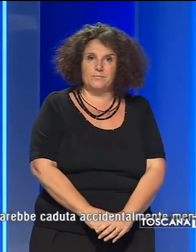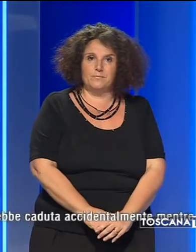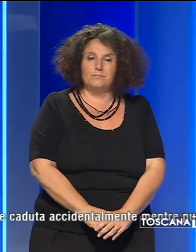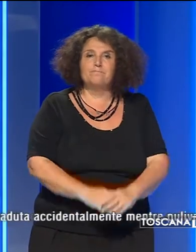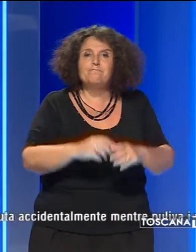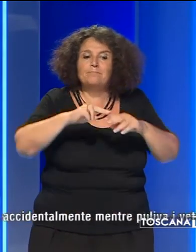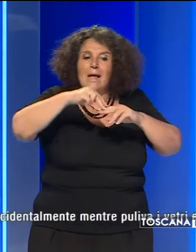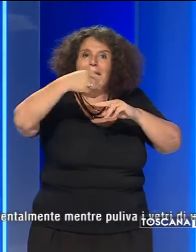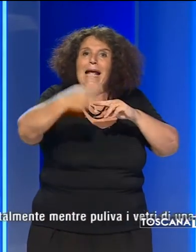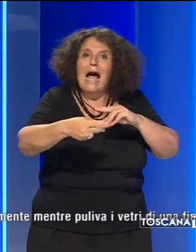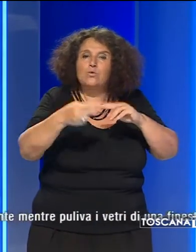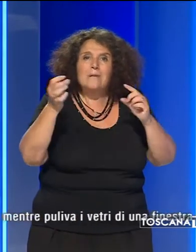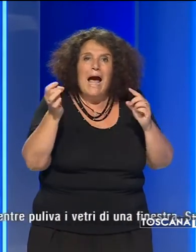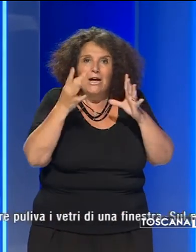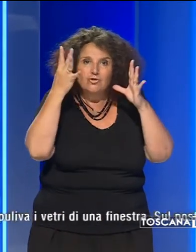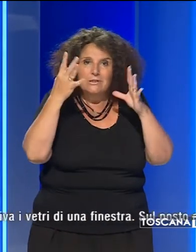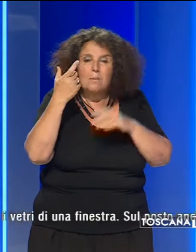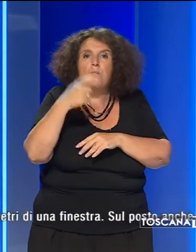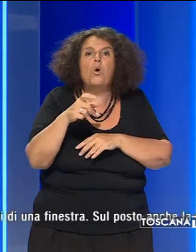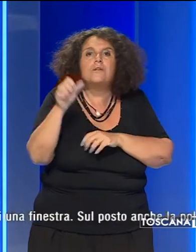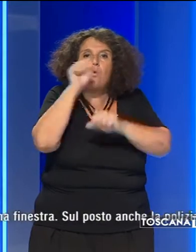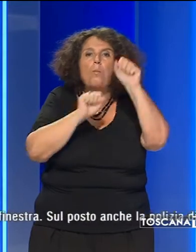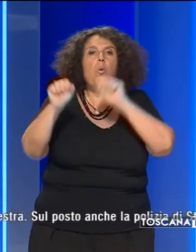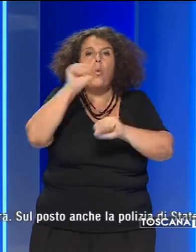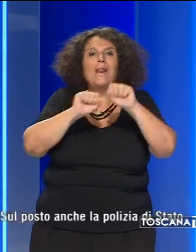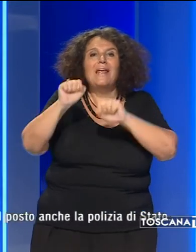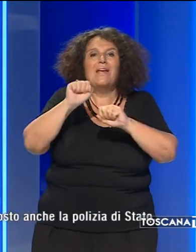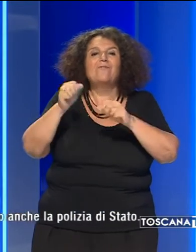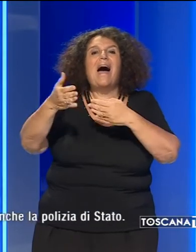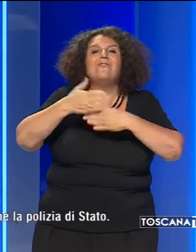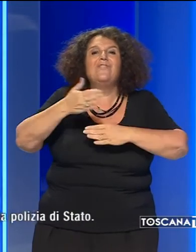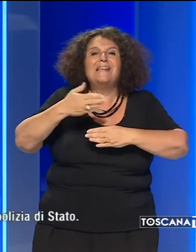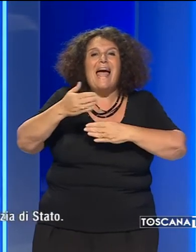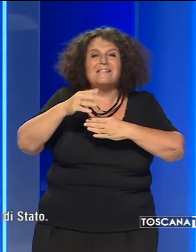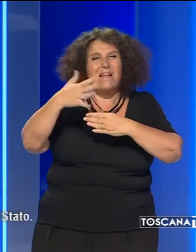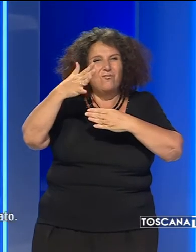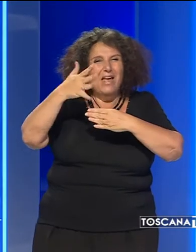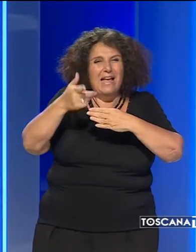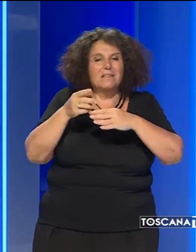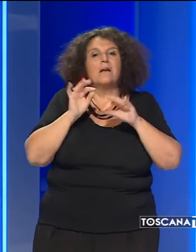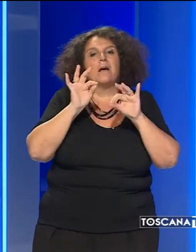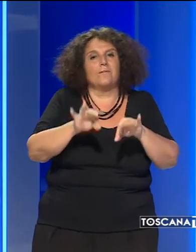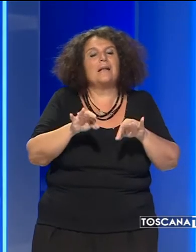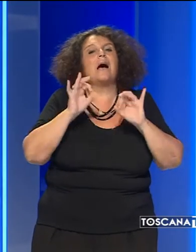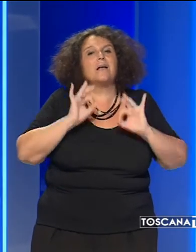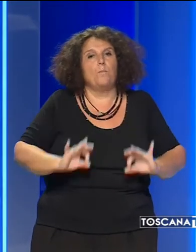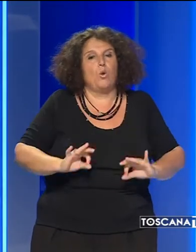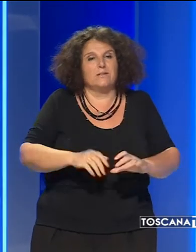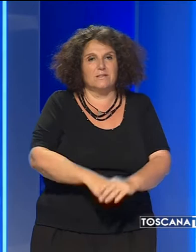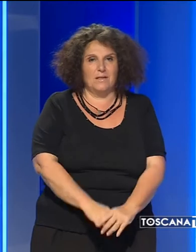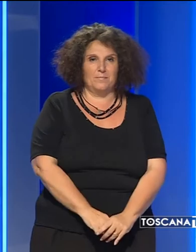Sarebbe caduta accidentalmente mentre puliva i vetri di una finestra sul posto anche la polizia di stato.